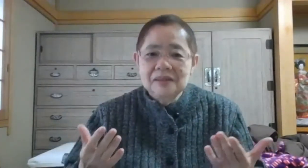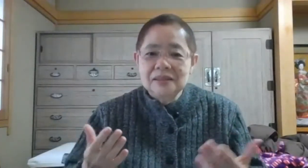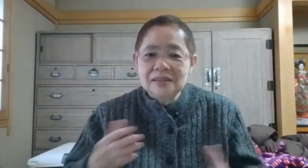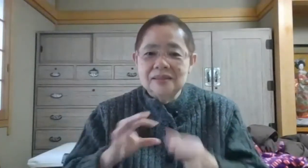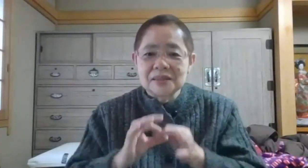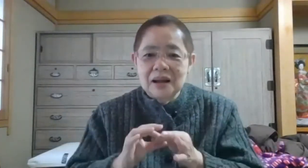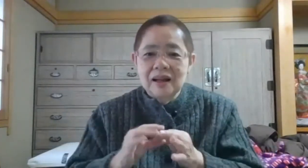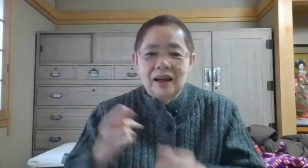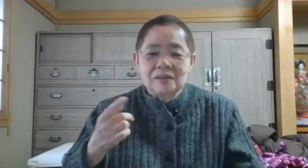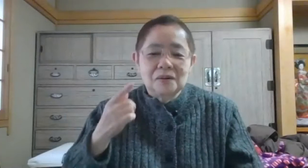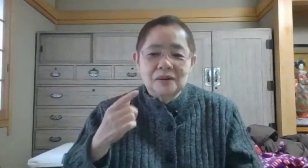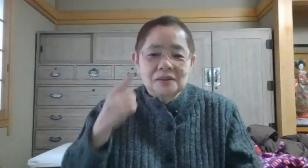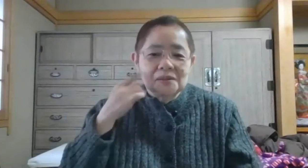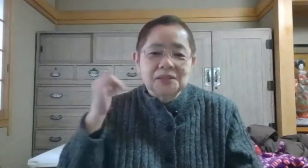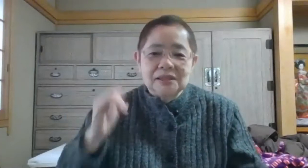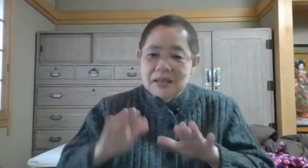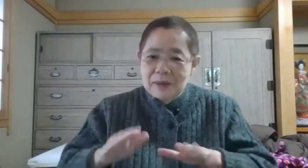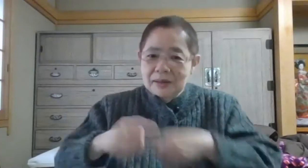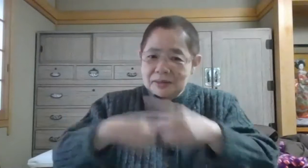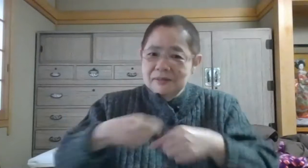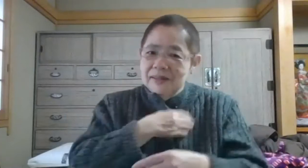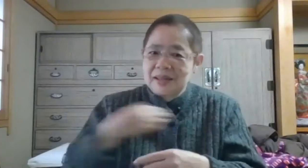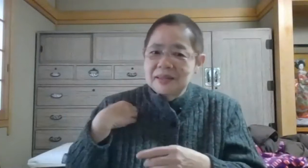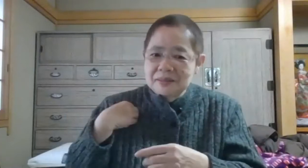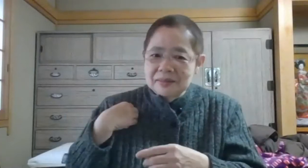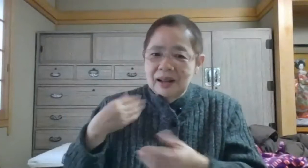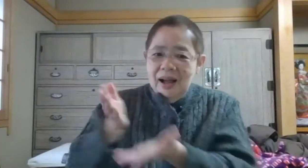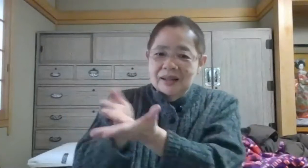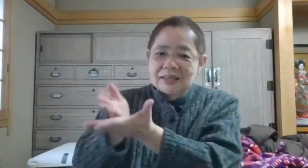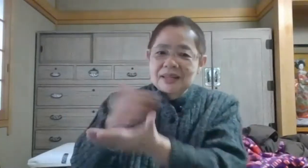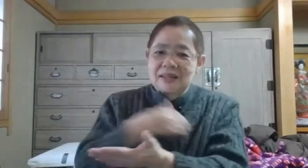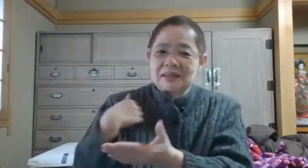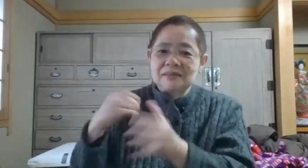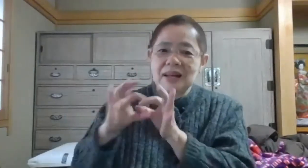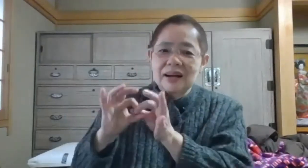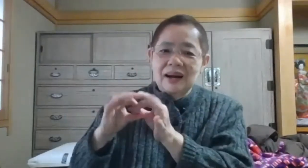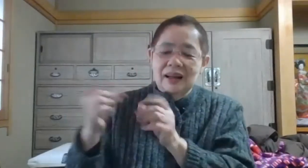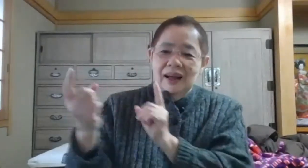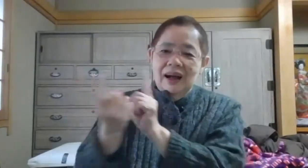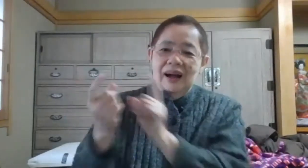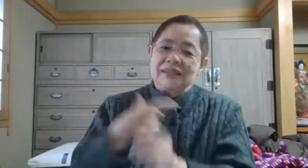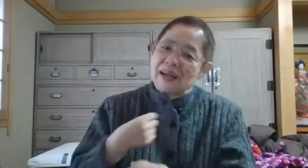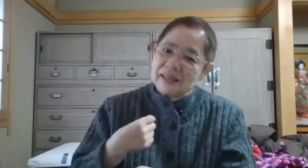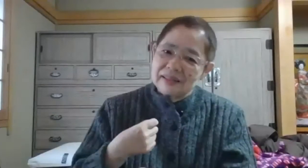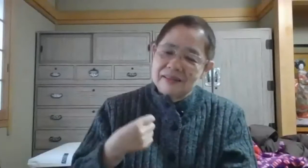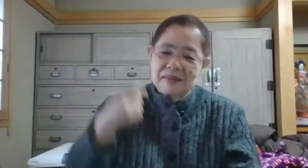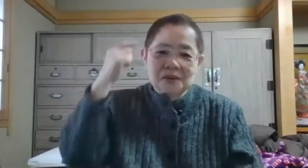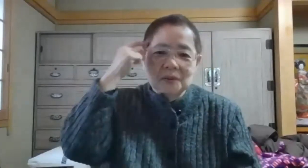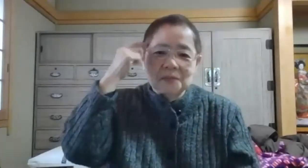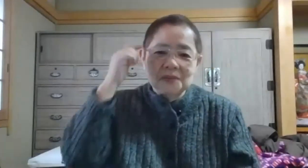ですからこう両親に今手話ができる話ができるだから会いたいなと思う